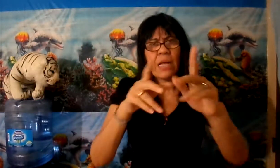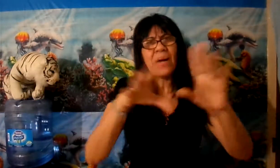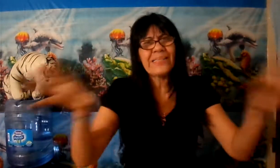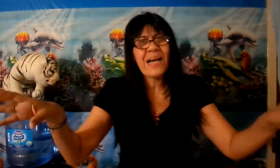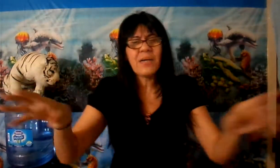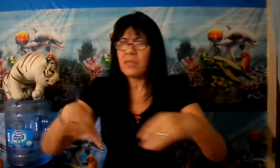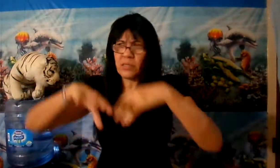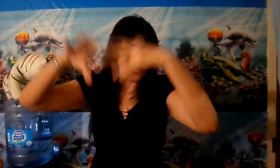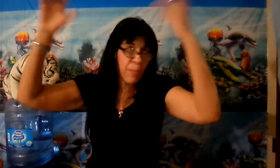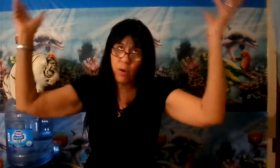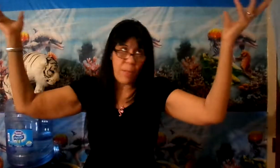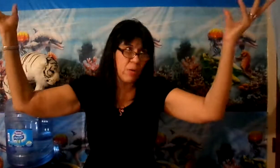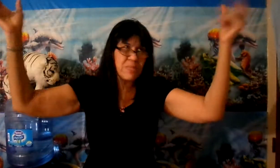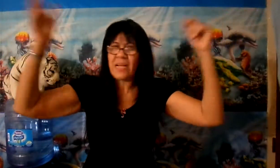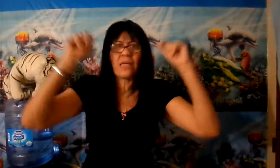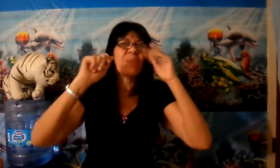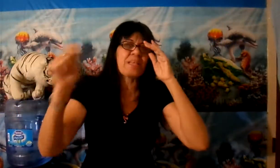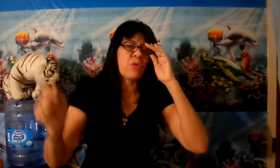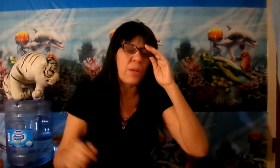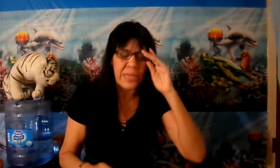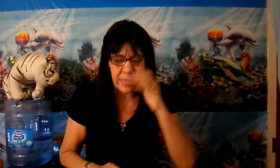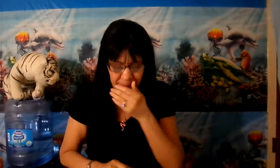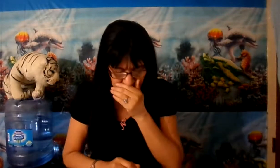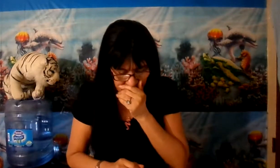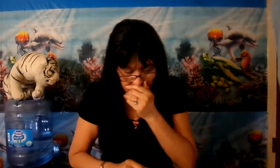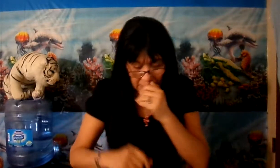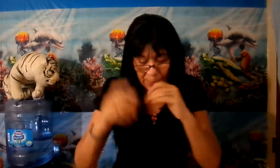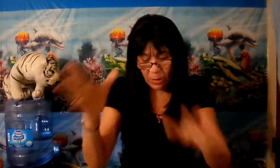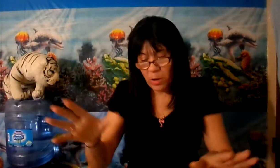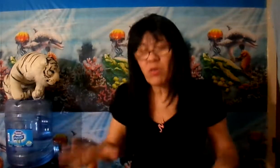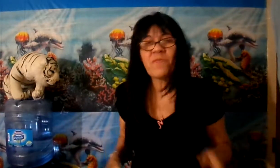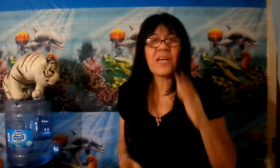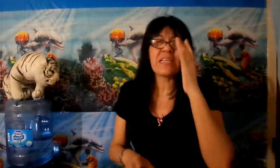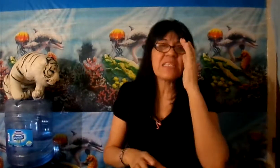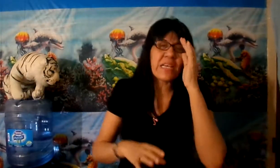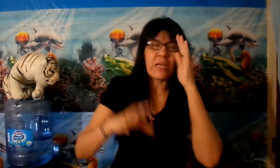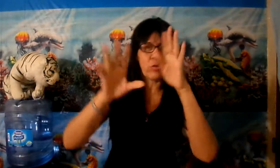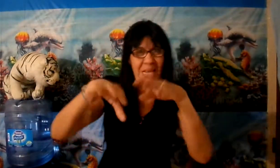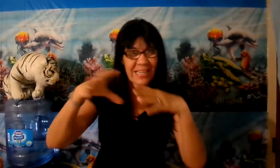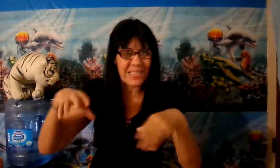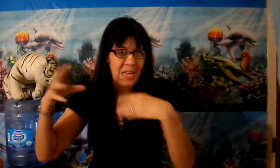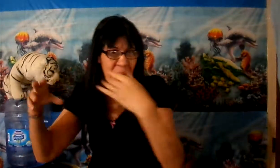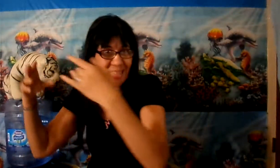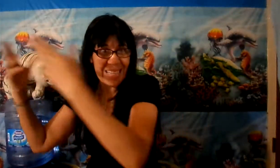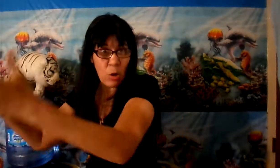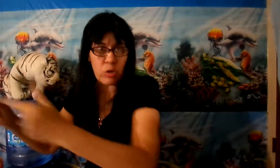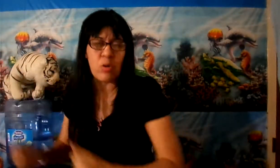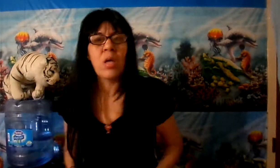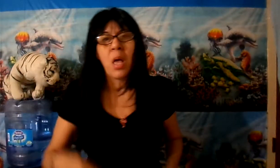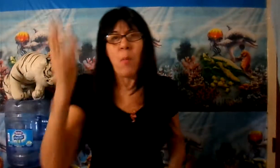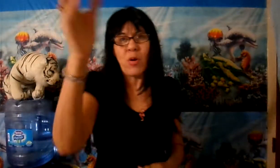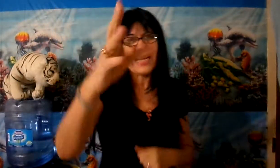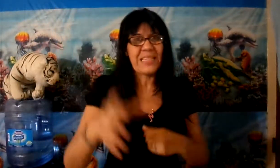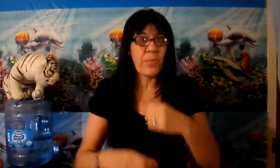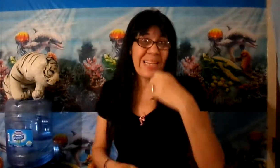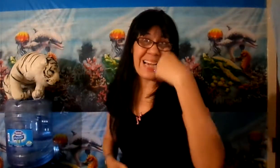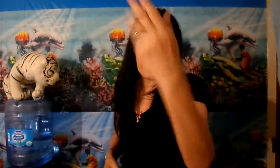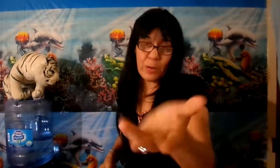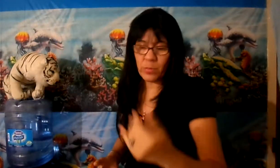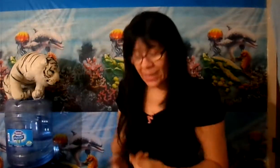maldad, de estas pocas vergüenzas que están pasando en América. Pero hay un refrán que dice que no te alegres de la maldad del otro, porque a ti te puede caer peor, ¿verdad?